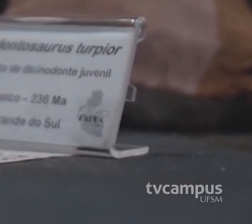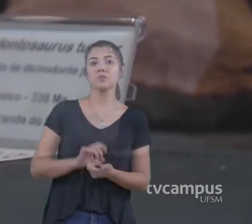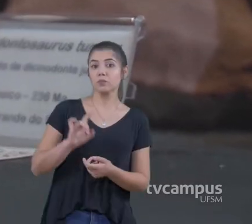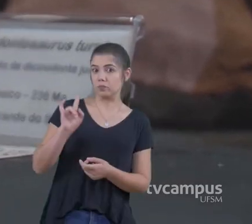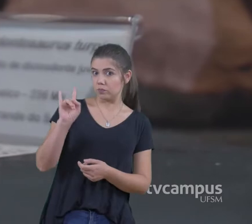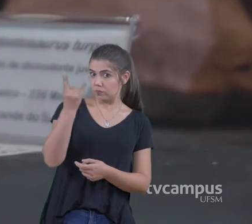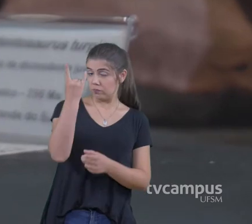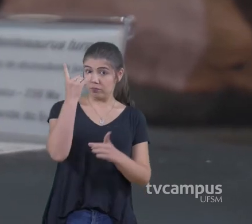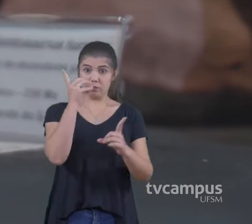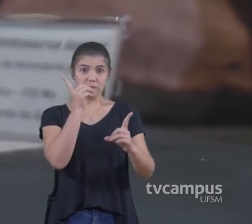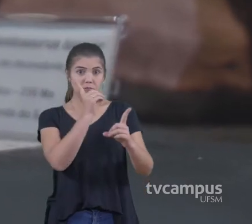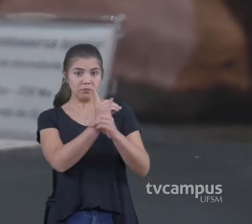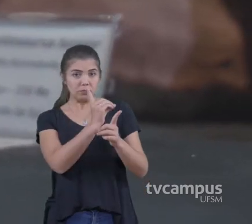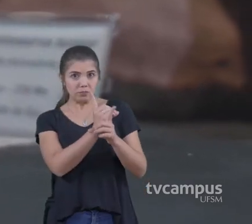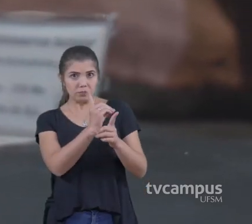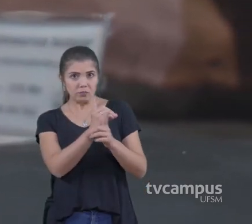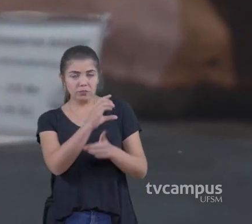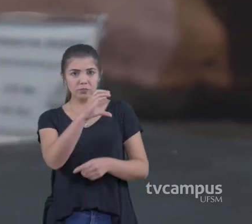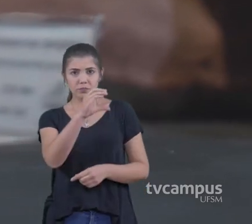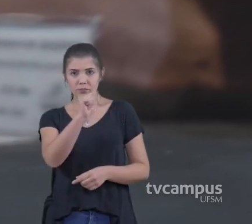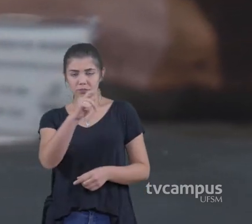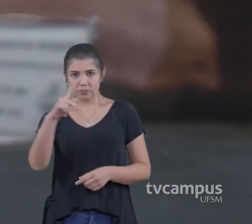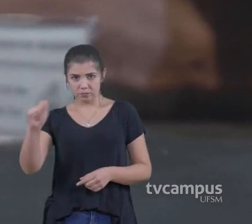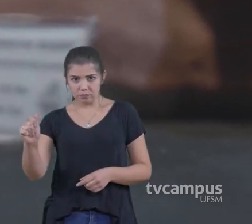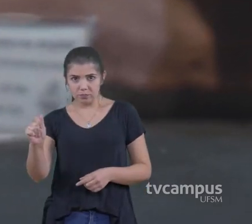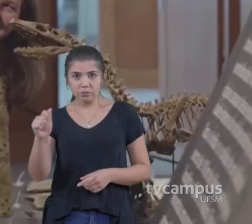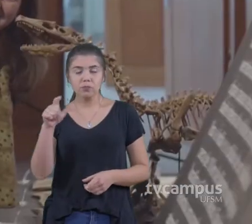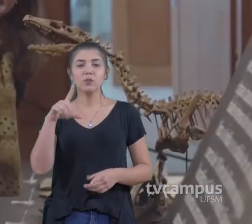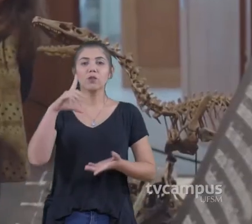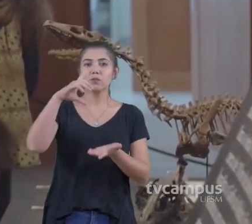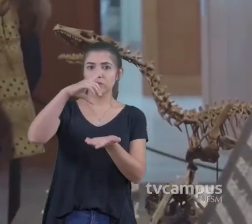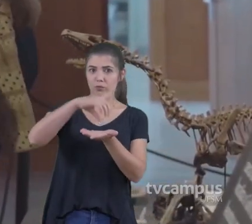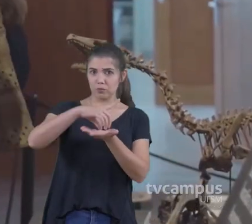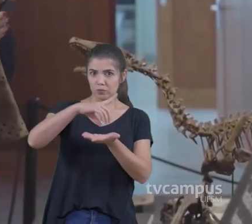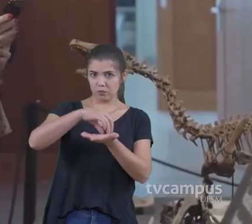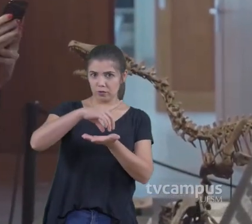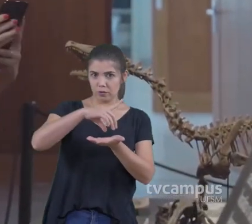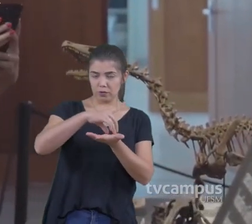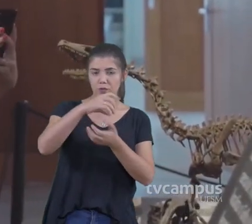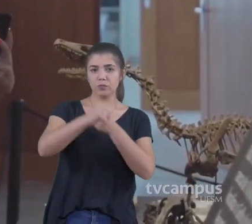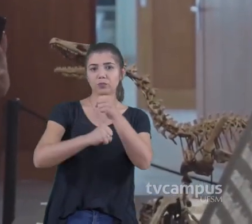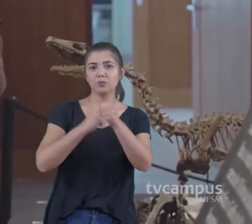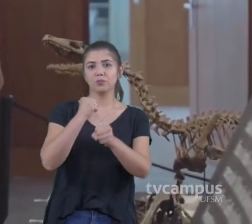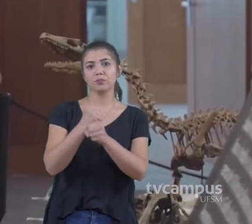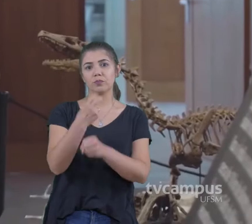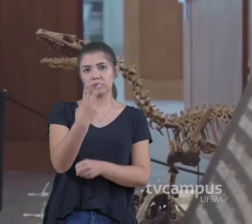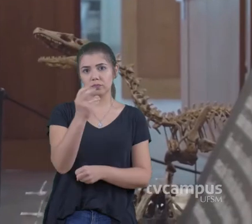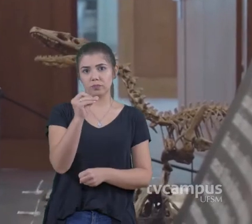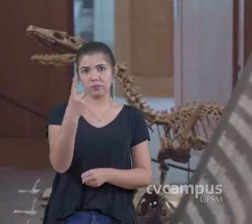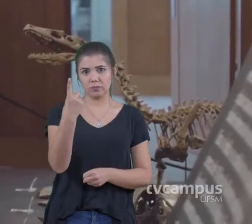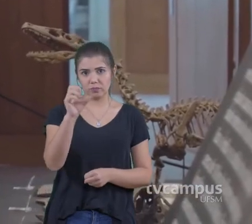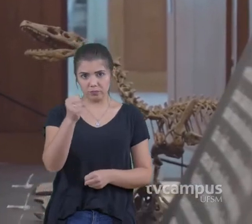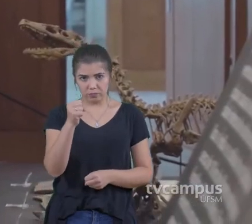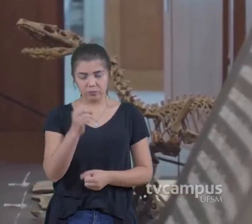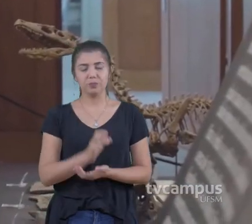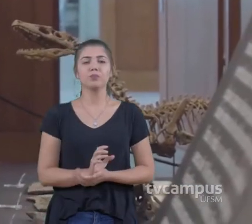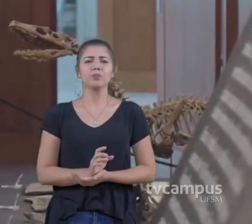descobertas da equipe do centro Que foi um dinossauro Que foi publicado no final do ano passado 2018 Ele não foi encontrado por